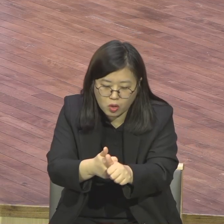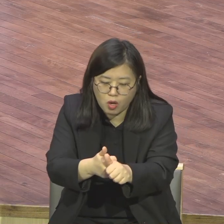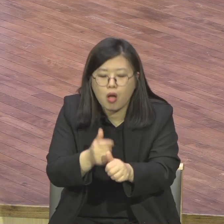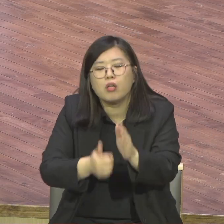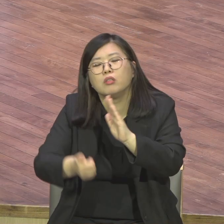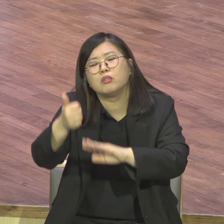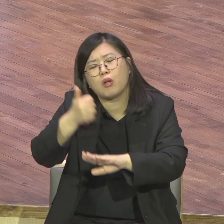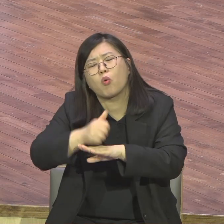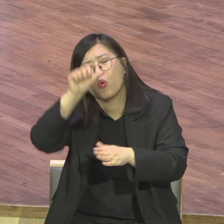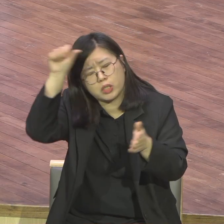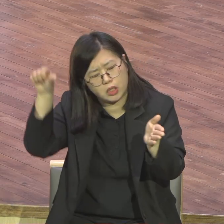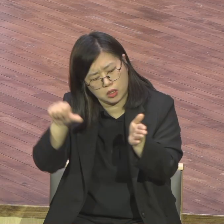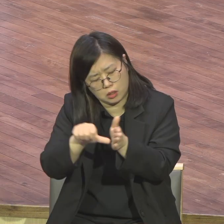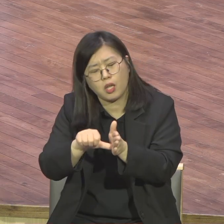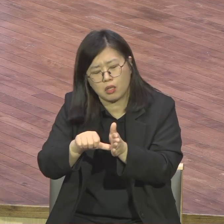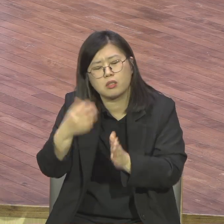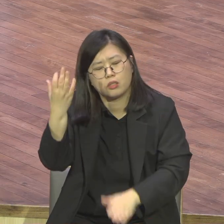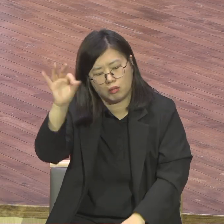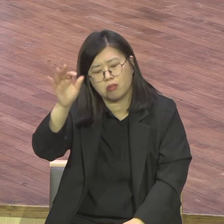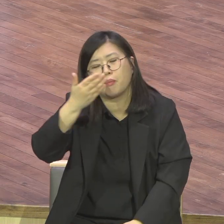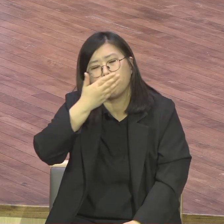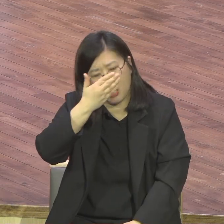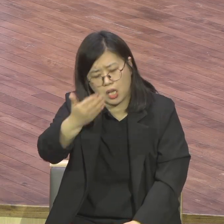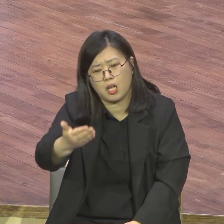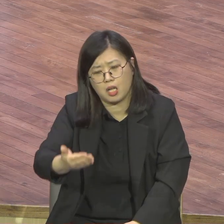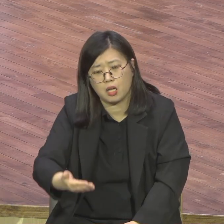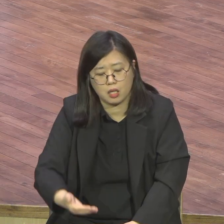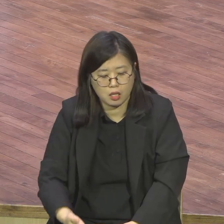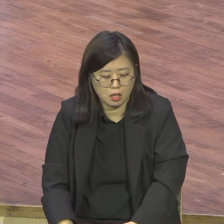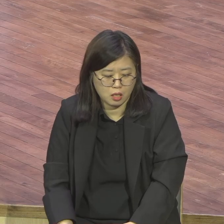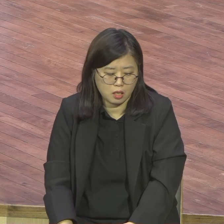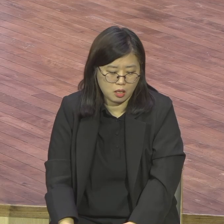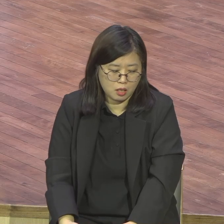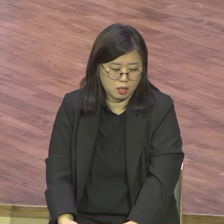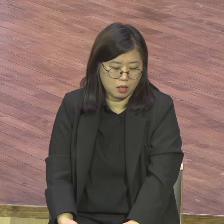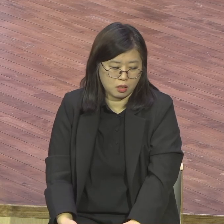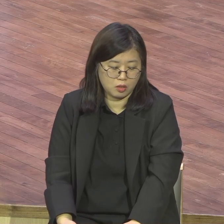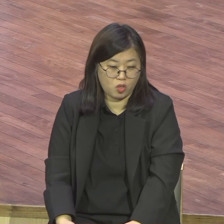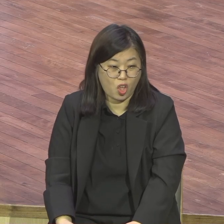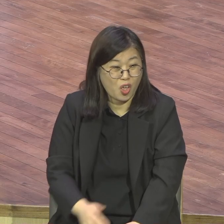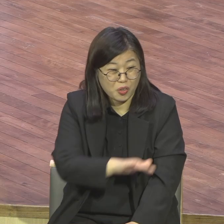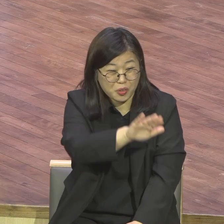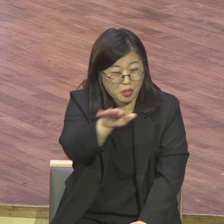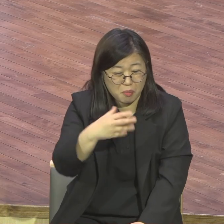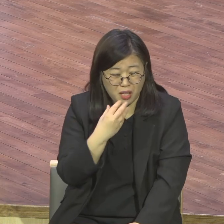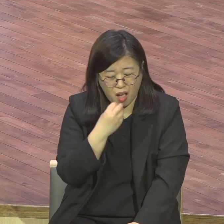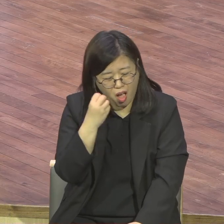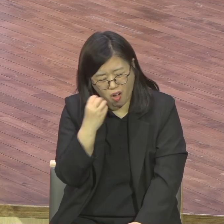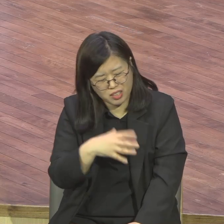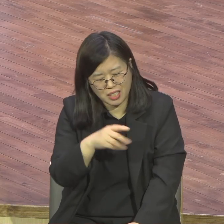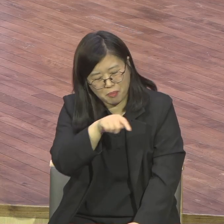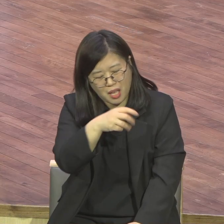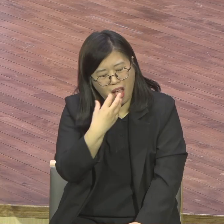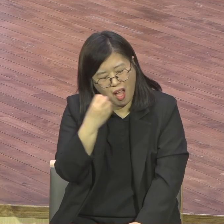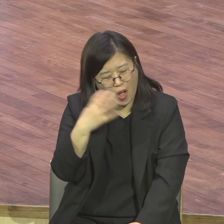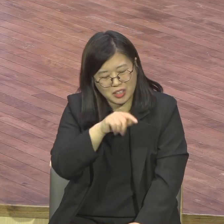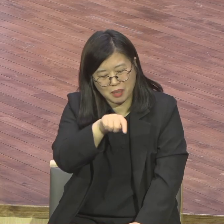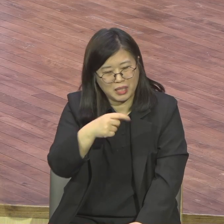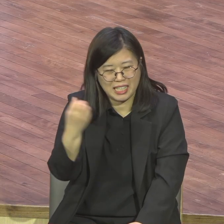어차피 이제는 불신자로 돌아갈 수는 없잖아요 옛날처럼 종교생활 할 수 없잖아요